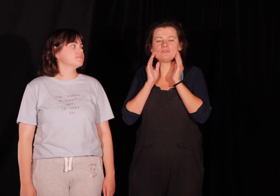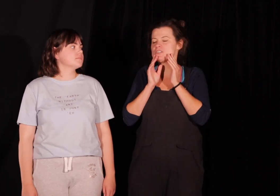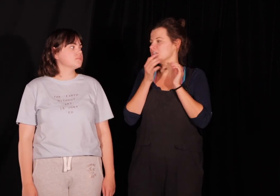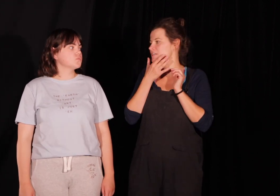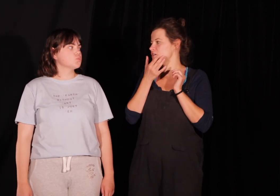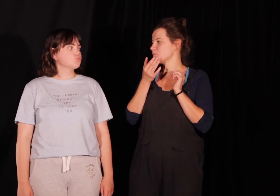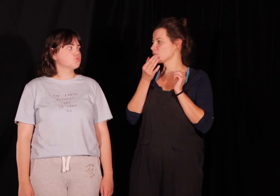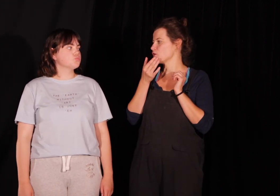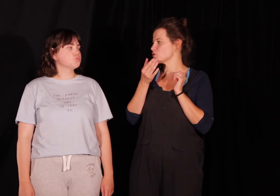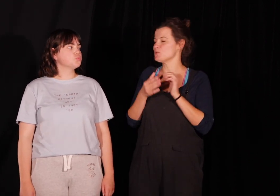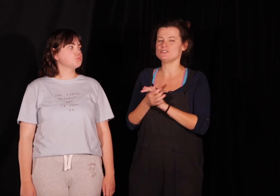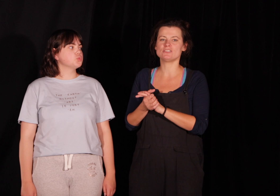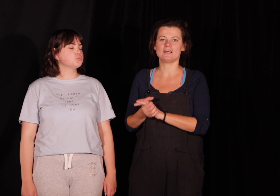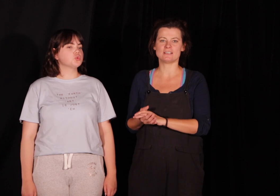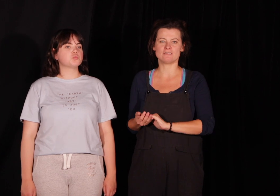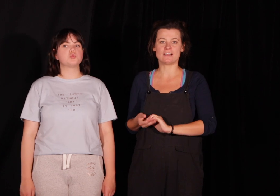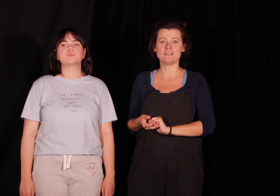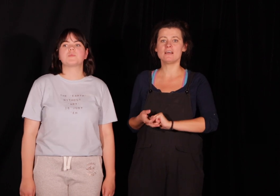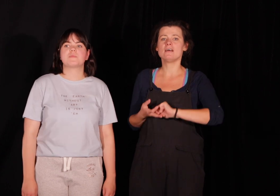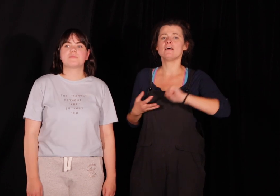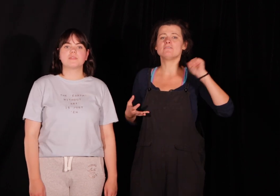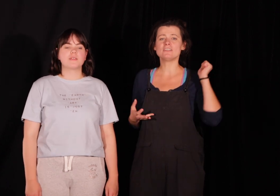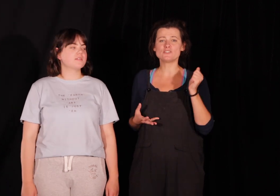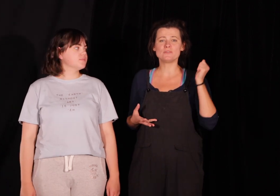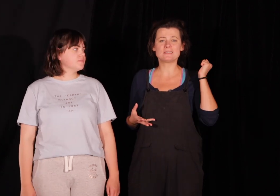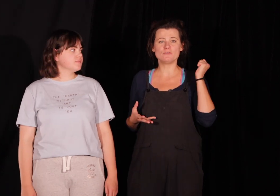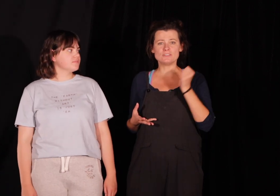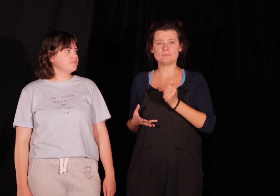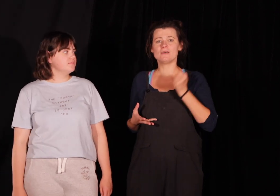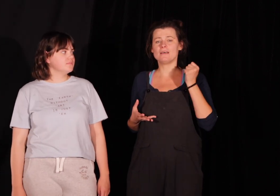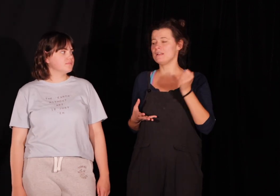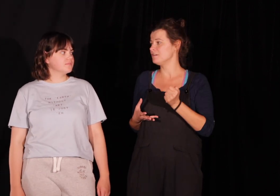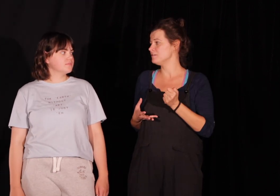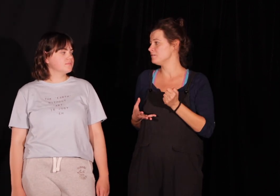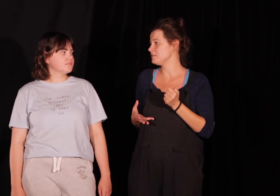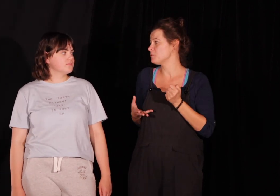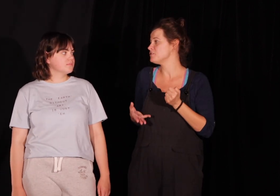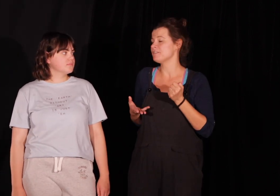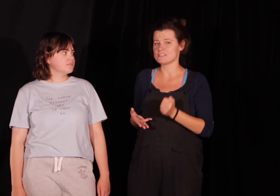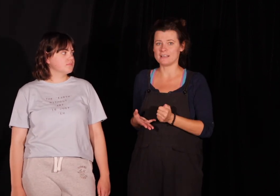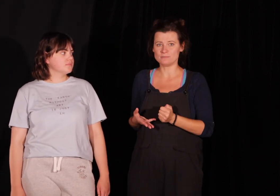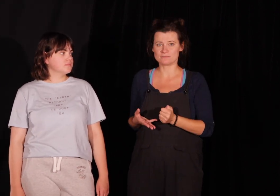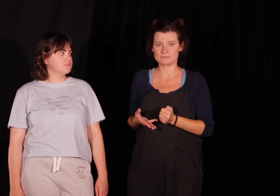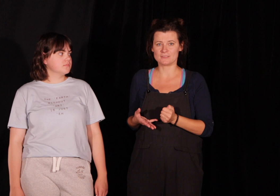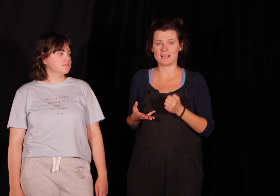troszeczkę też rozluźnić nasze wargi. Wargi są niesamowicie ważne dla